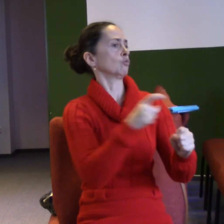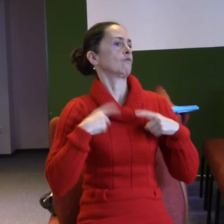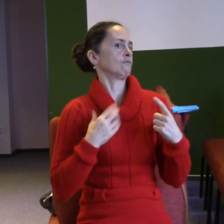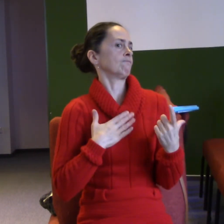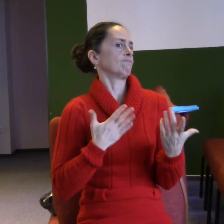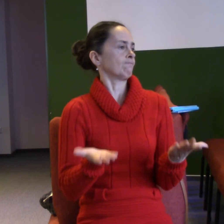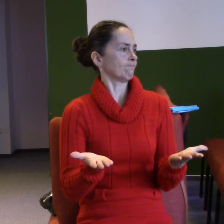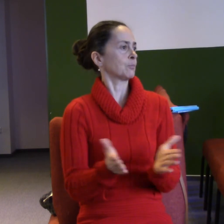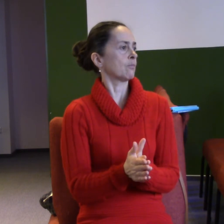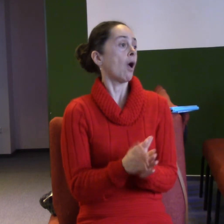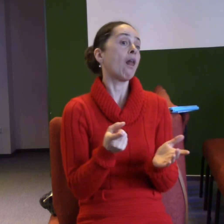Akorát si jich někdy nevšímáme.